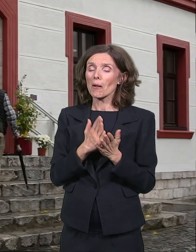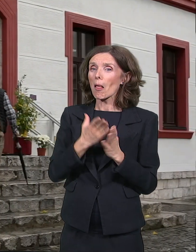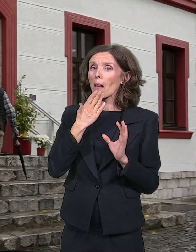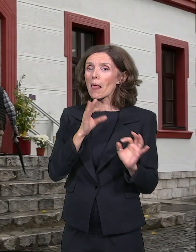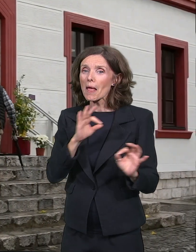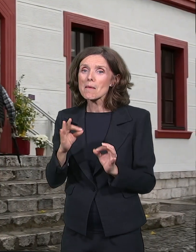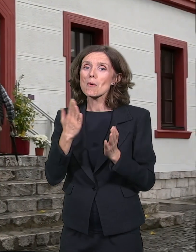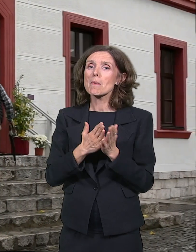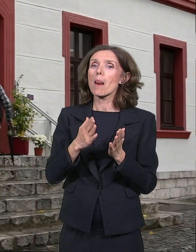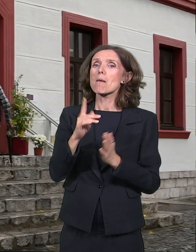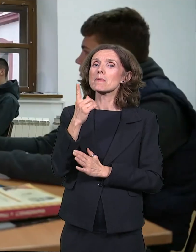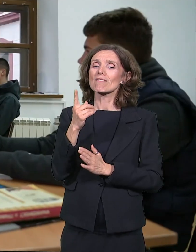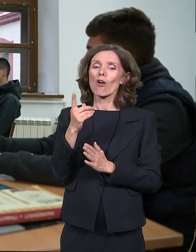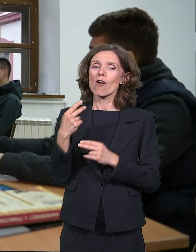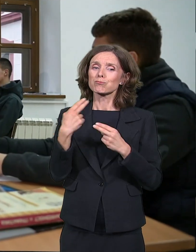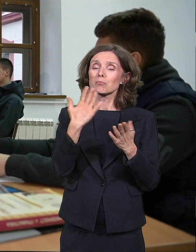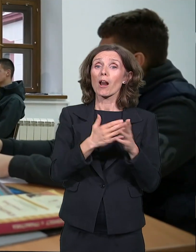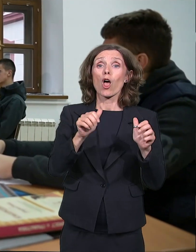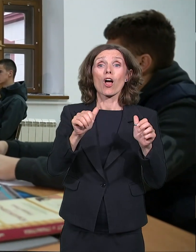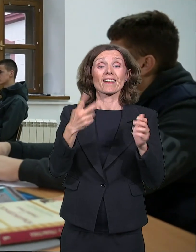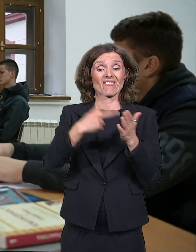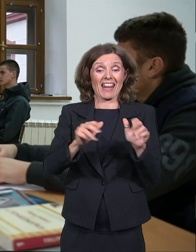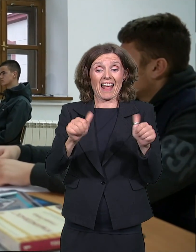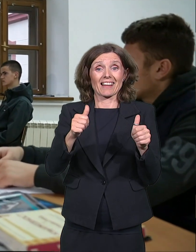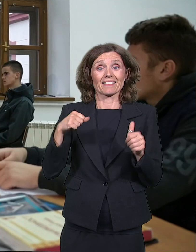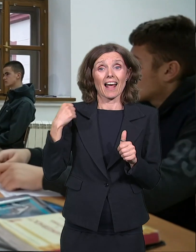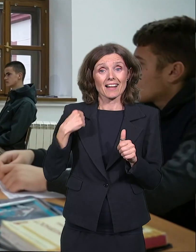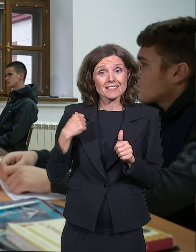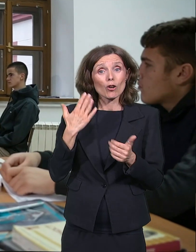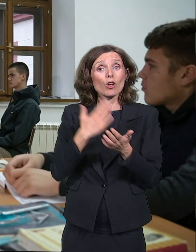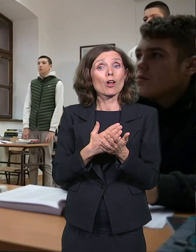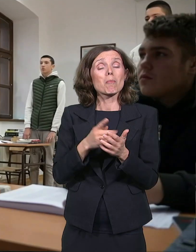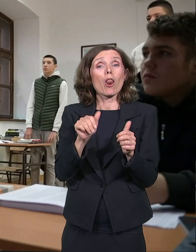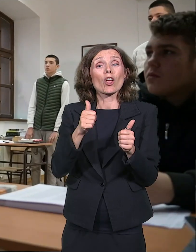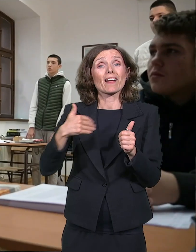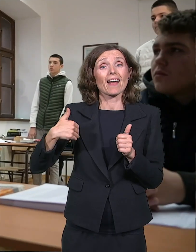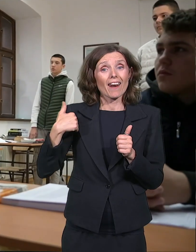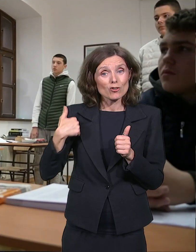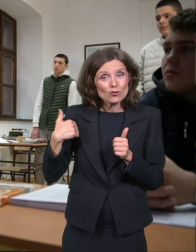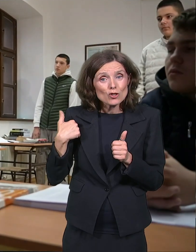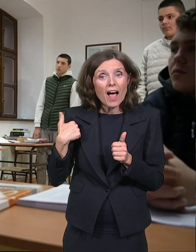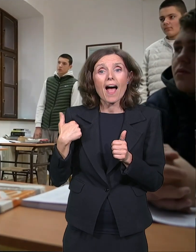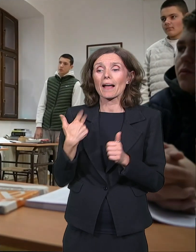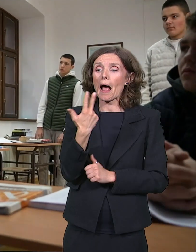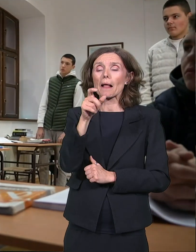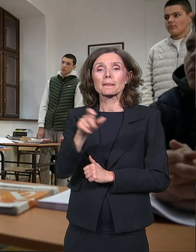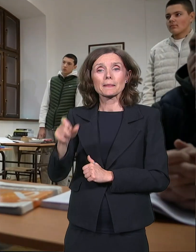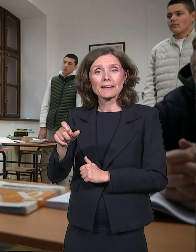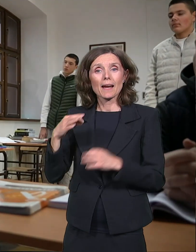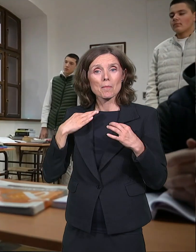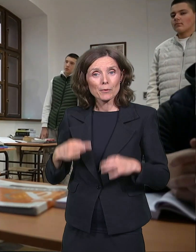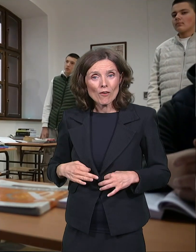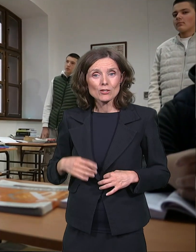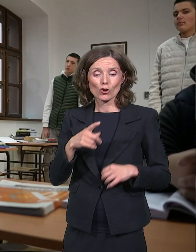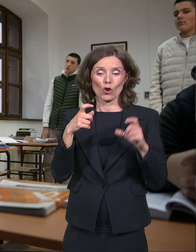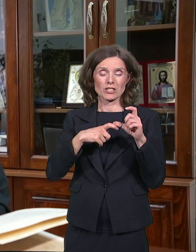3 profesora 2011. godine u septembru, a bažanog spomena